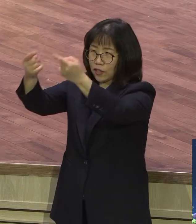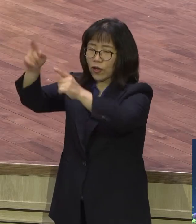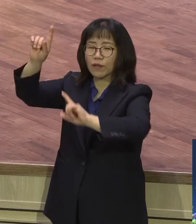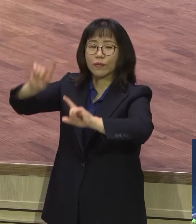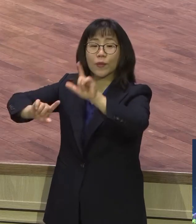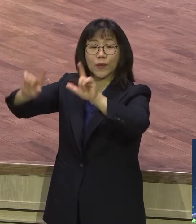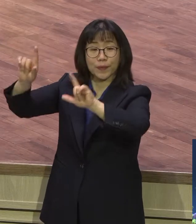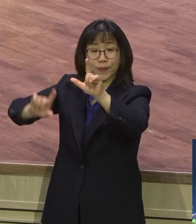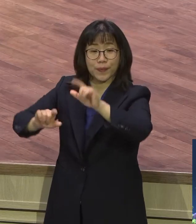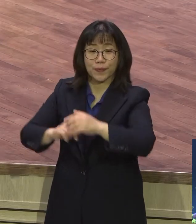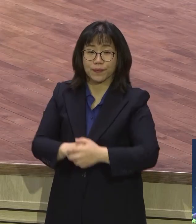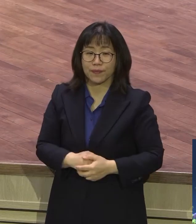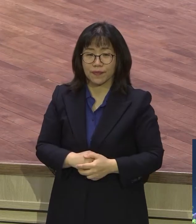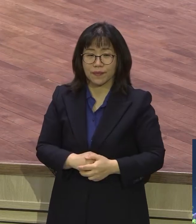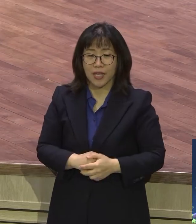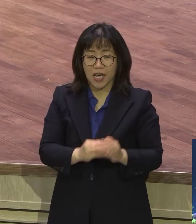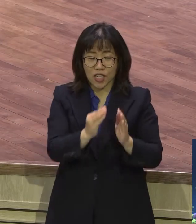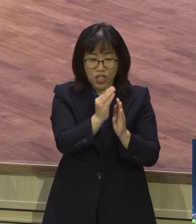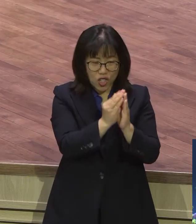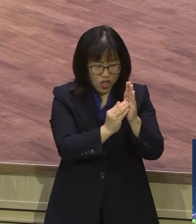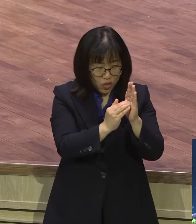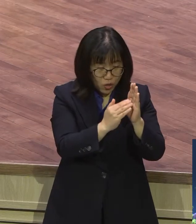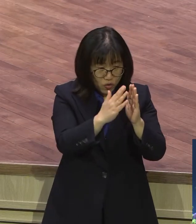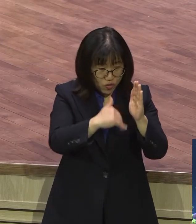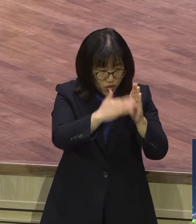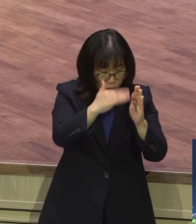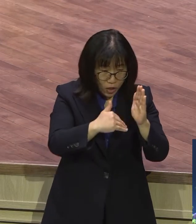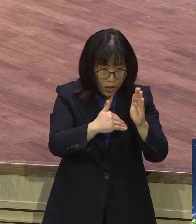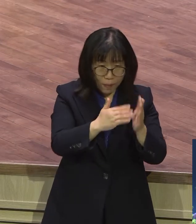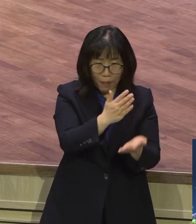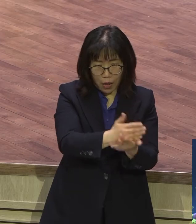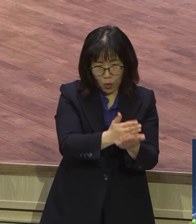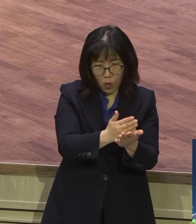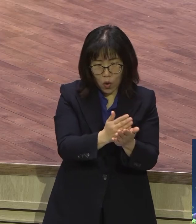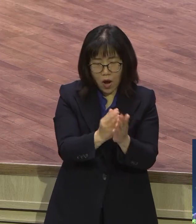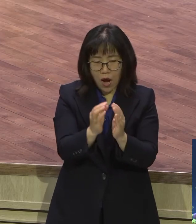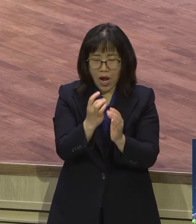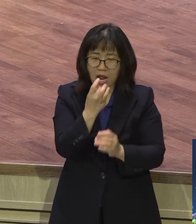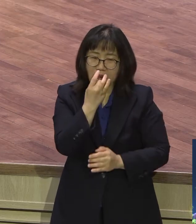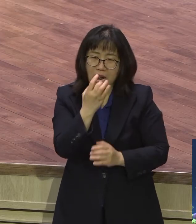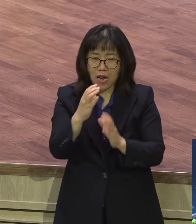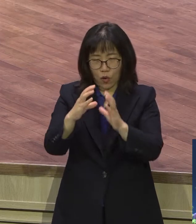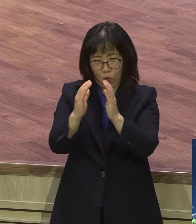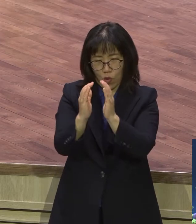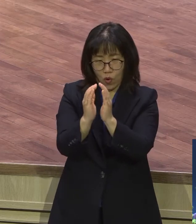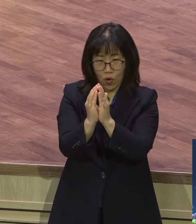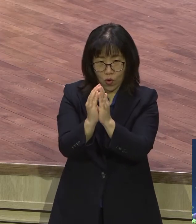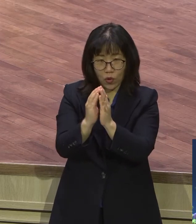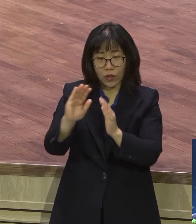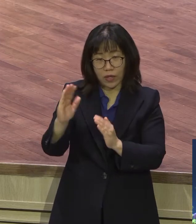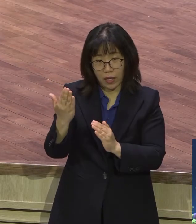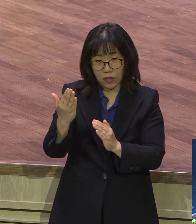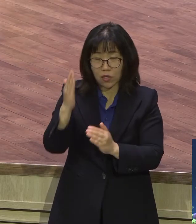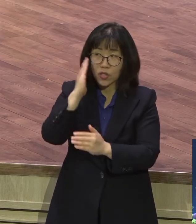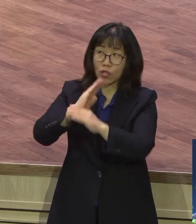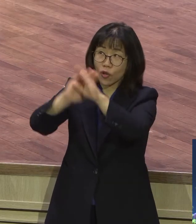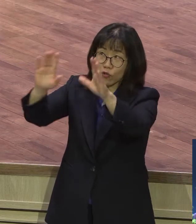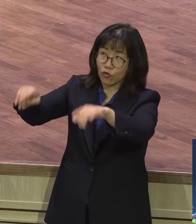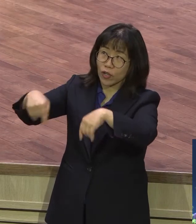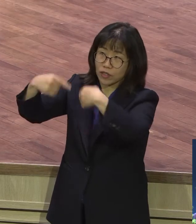쭉쩡이가 아닌 알곡 인생에 대해서 천국에 입성한다 이 수장절 곡식을 거두고서